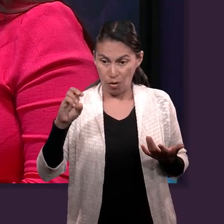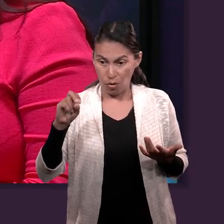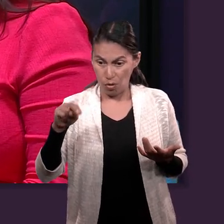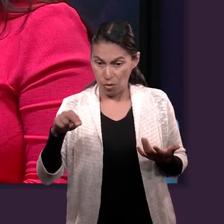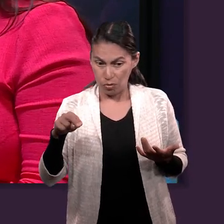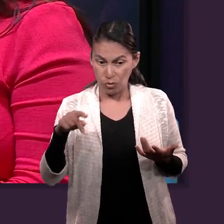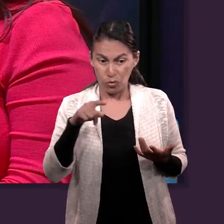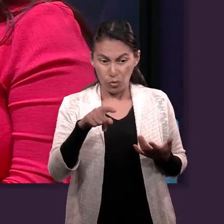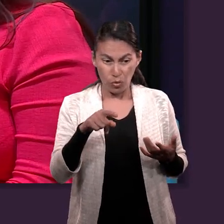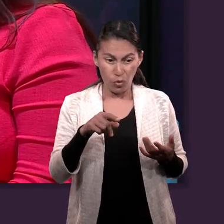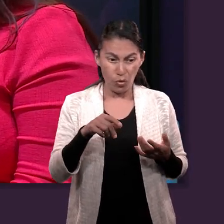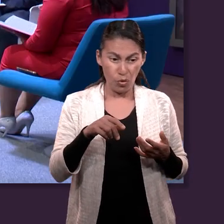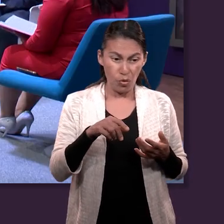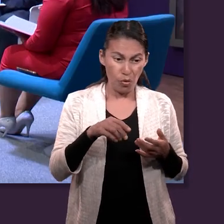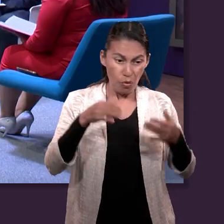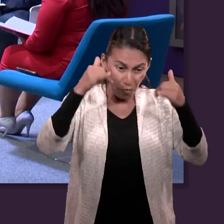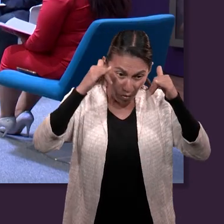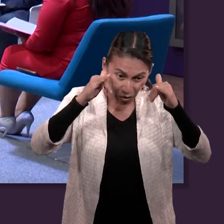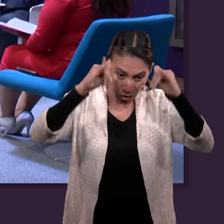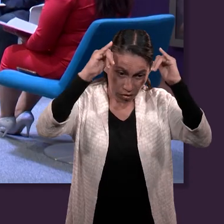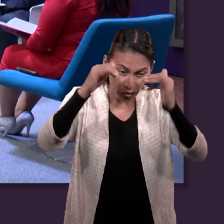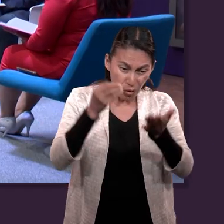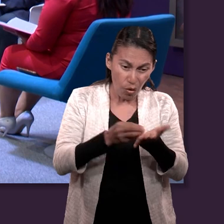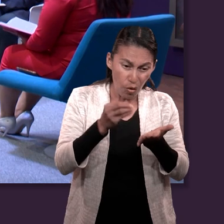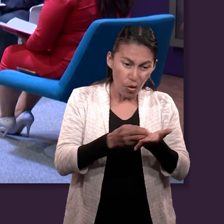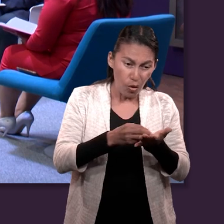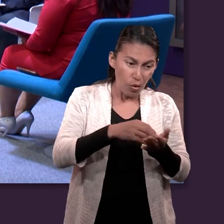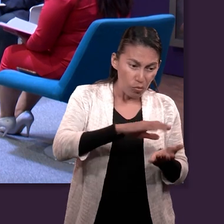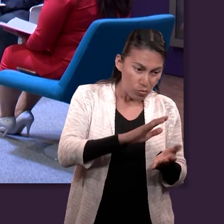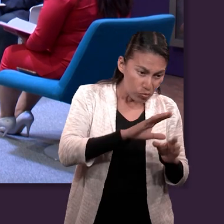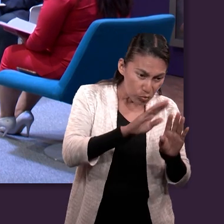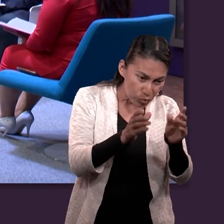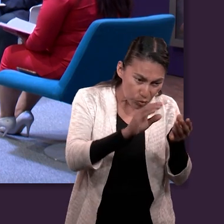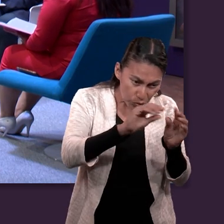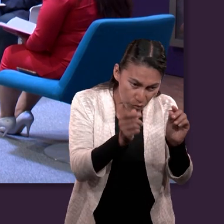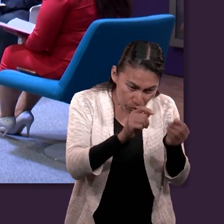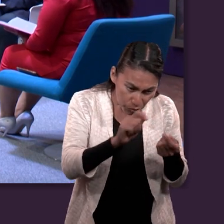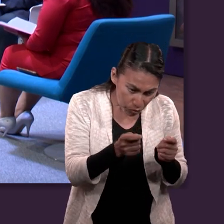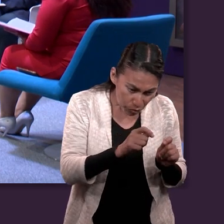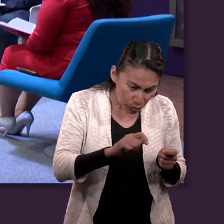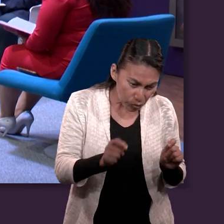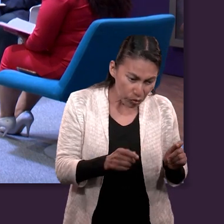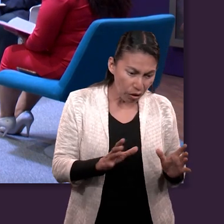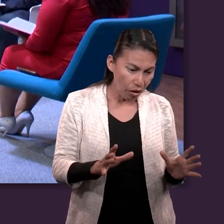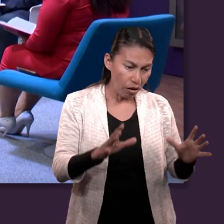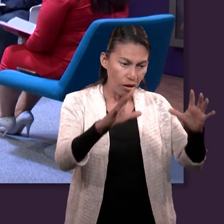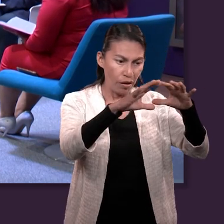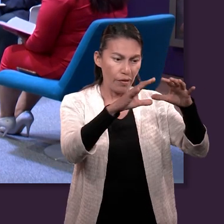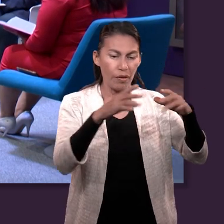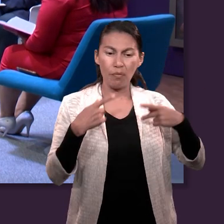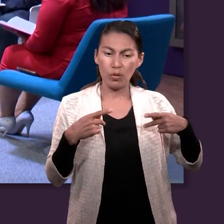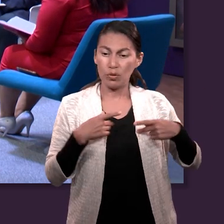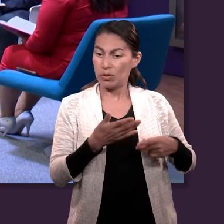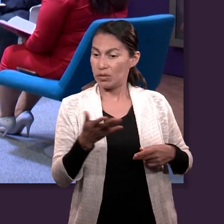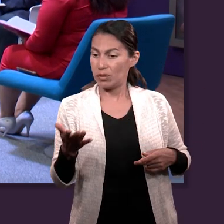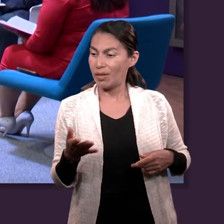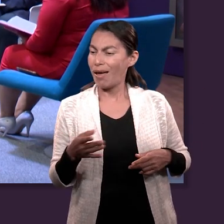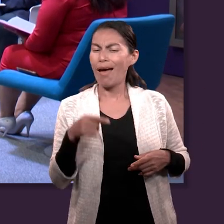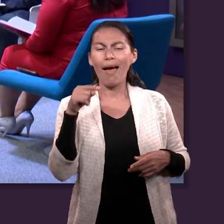Incluso se menciona en la Biblia que dice, este fue el que te sacó de Egipto. Vayan y adónenlo. Entonces, podemos ver cómo va